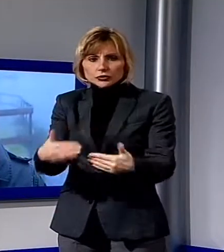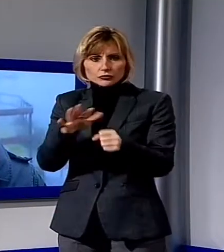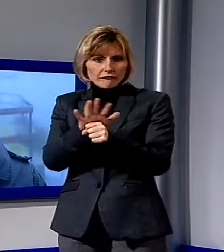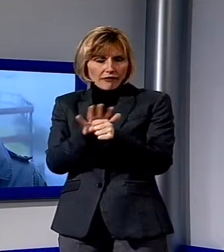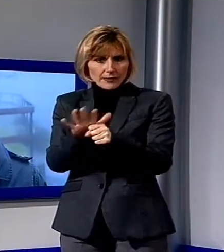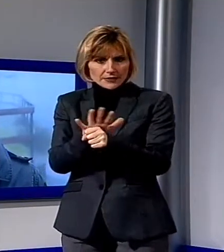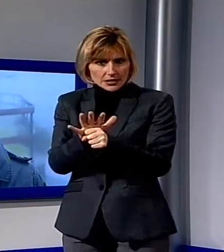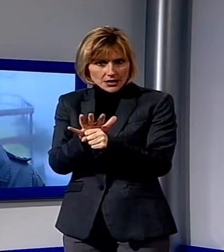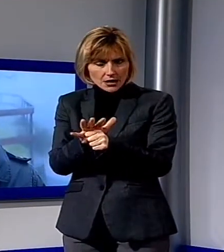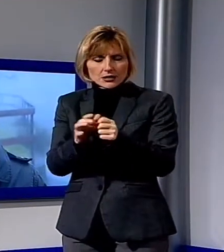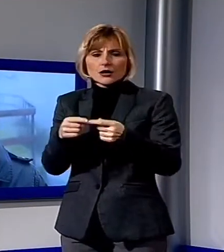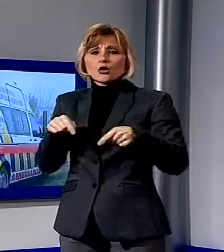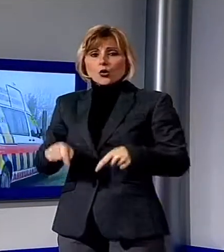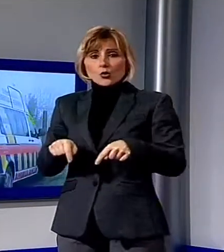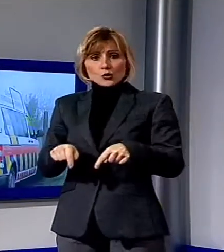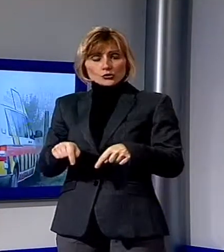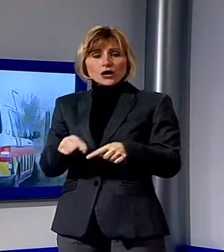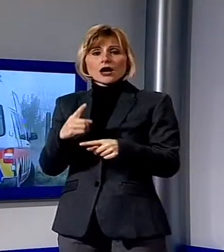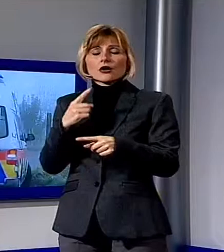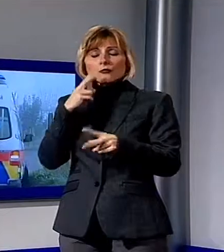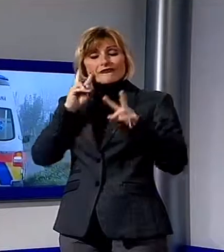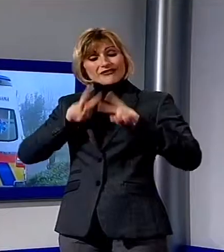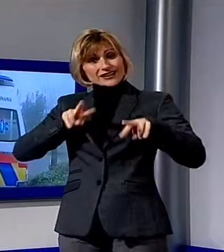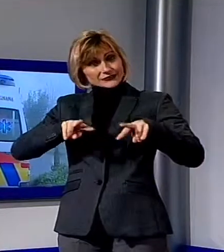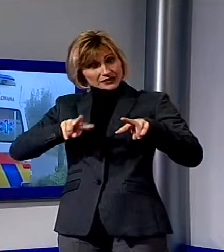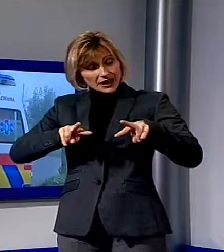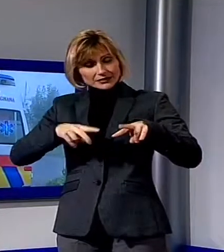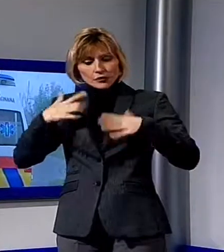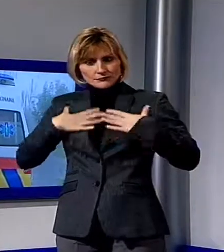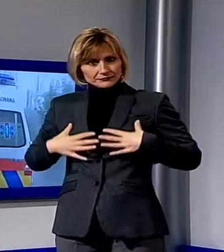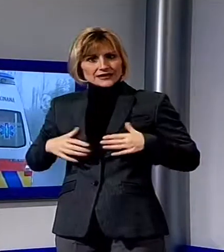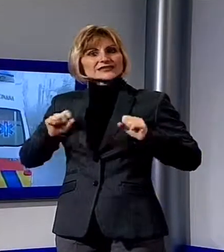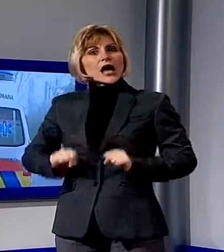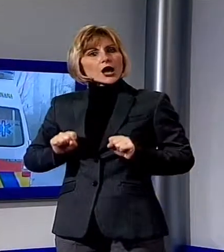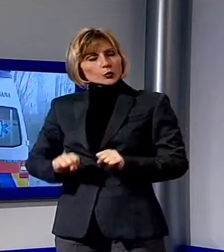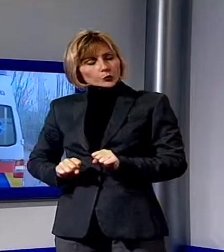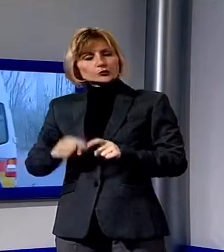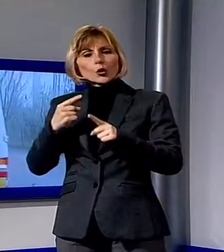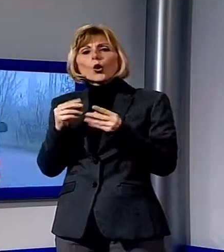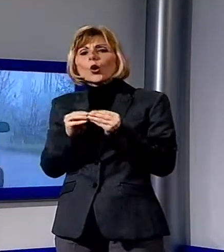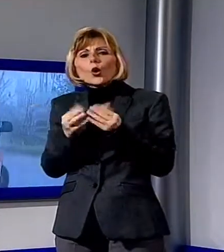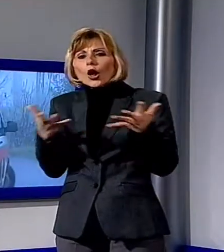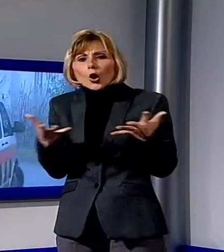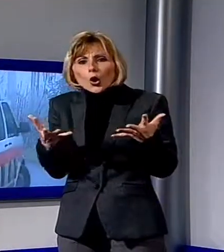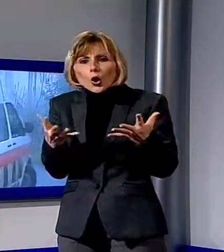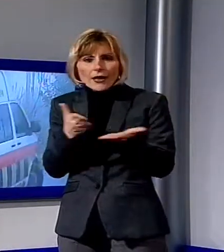famiglia e quindi ora, una volta verificate le condizioni di salute, penseremo tutti insieme anche al resto, a quello che c'è da fare.